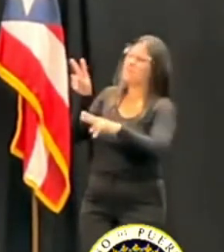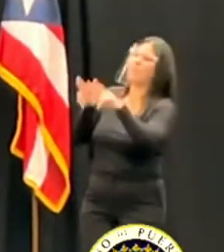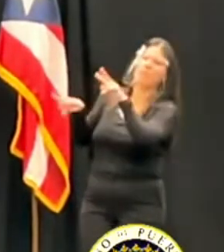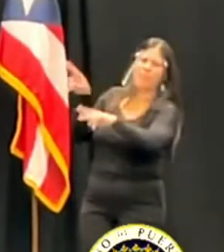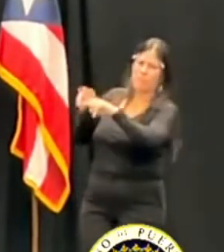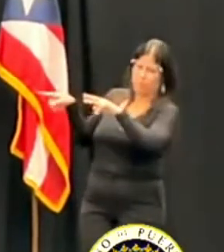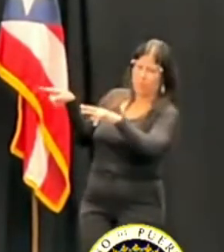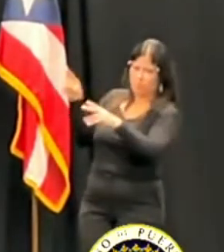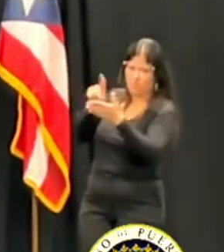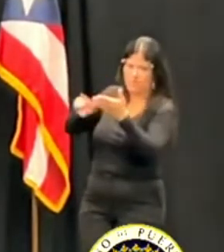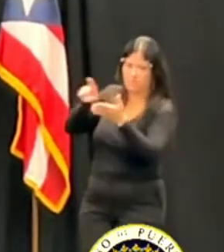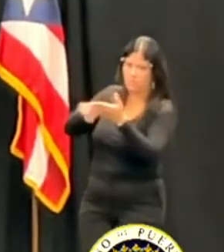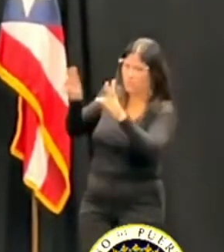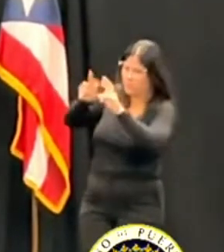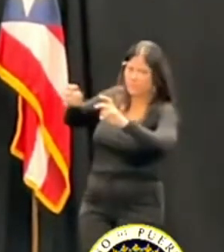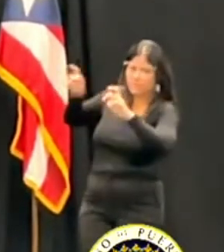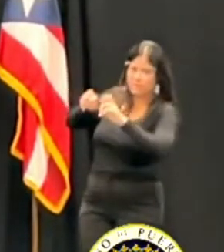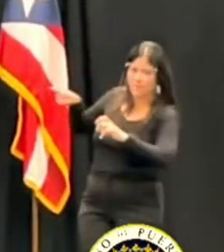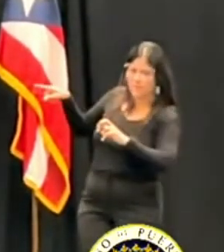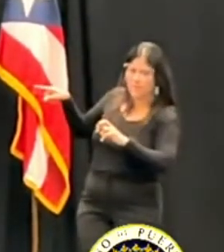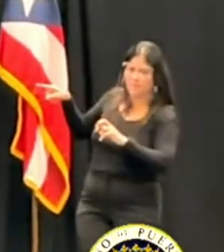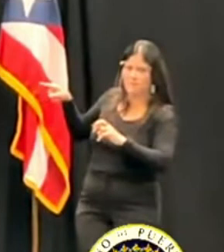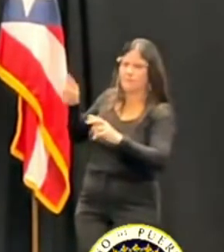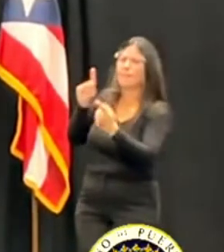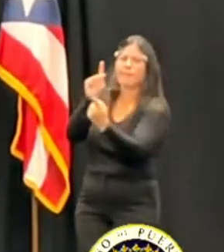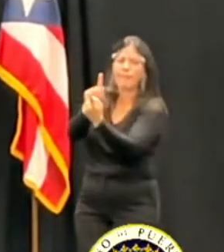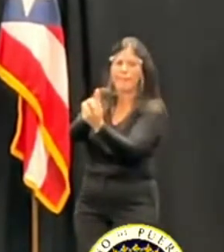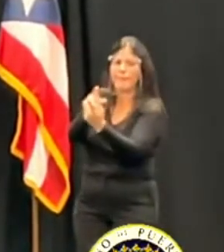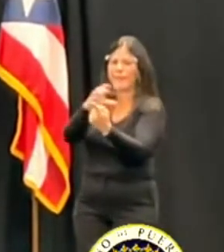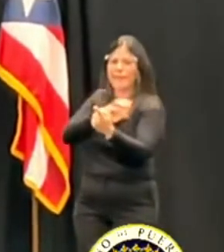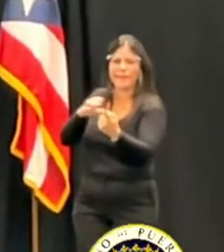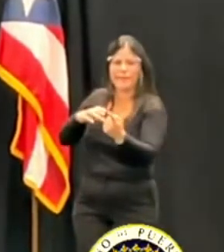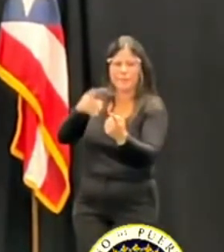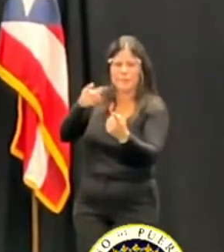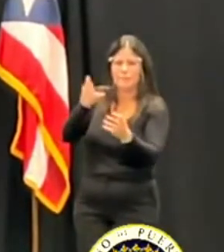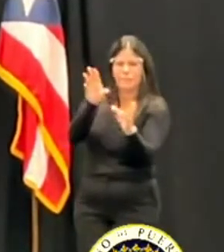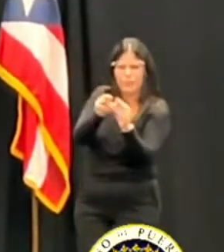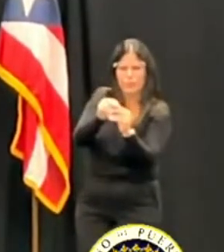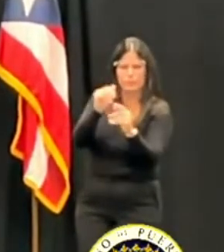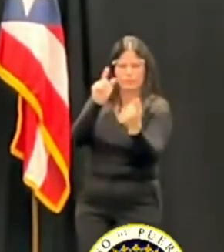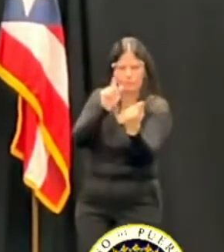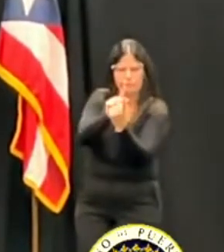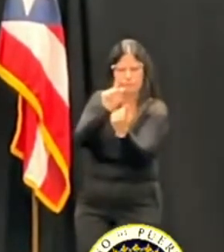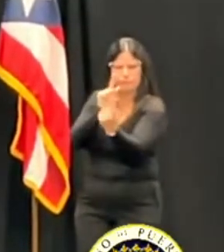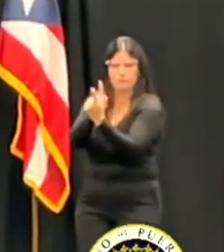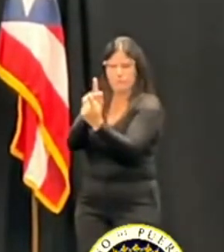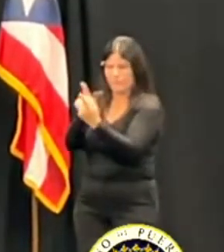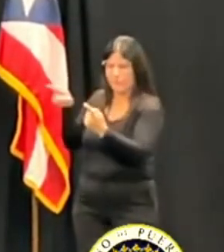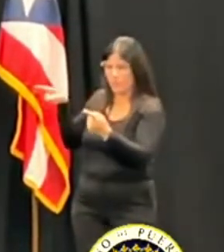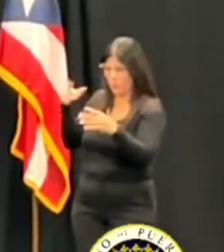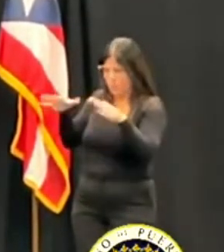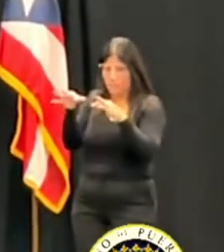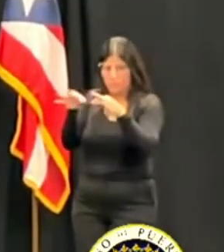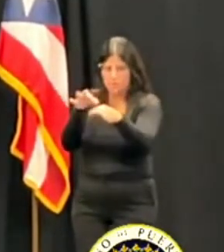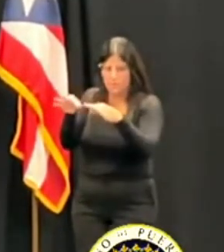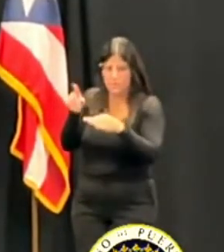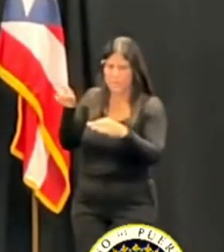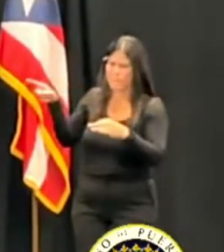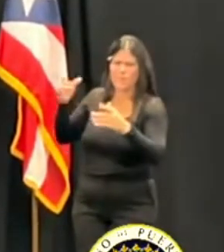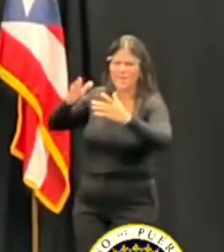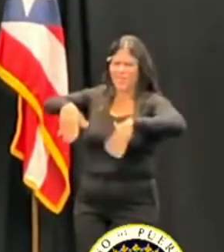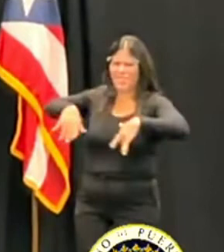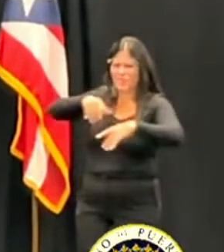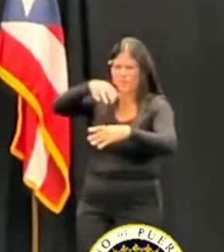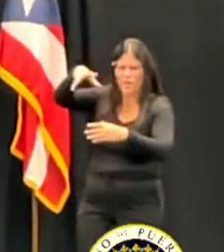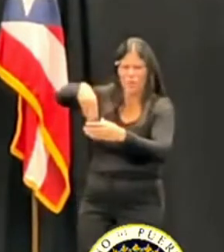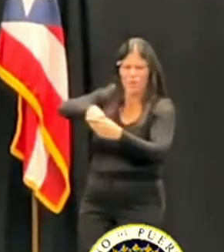se comunican con el alcalde, se reúnen con el señalamiento, ellos lo explican, lo contestan, pero entonces eso no va incluido en el informe